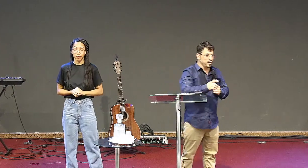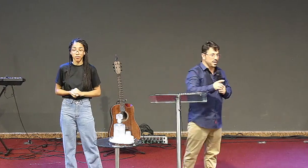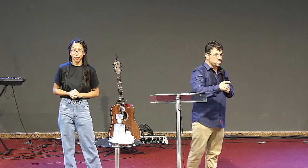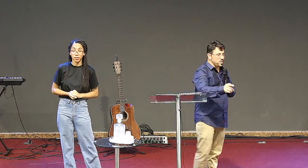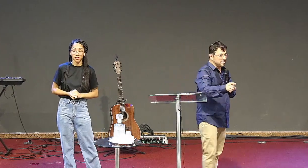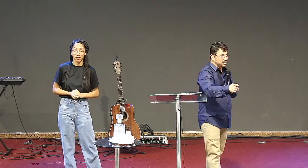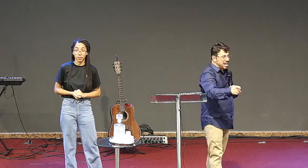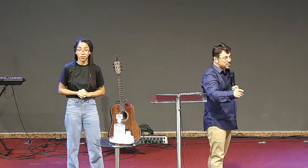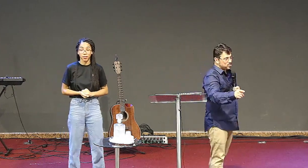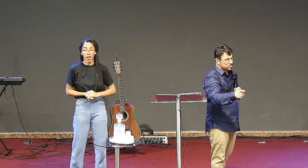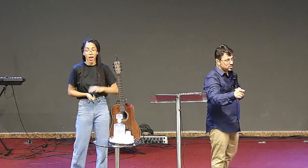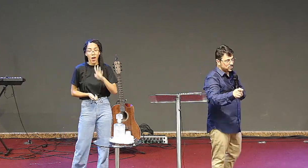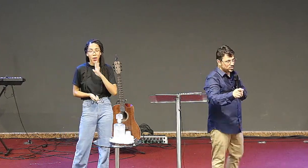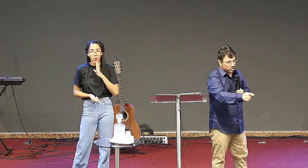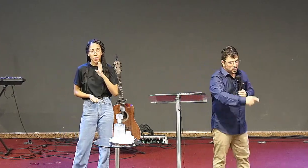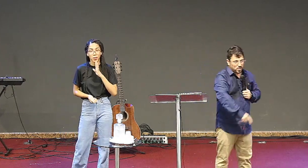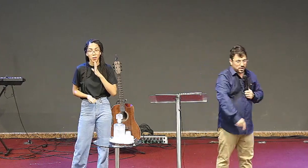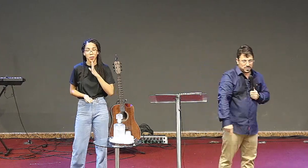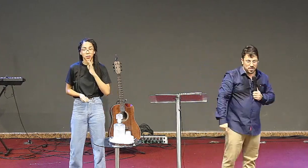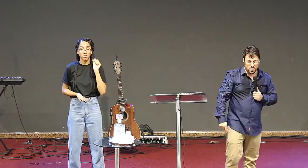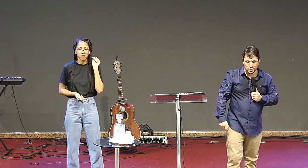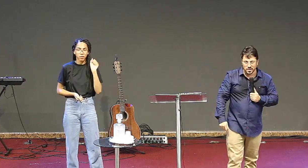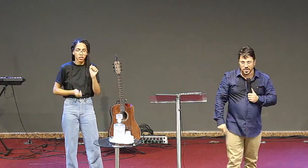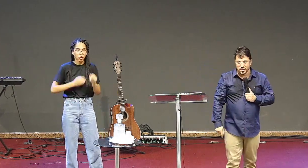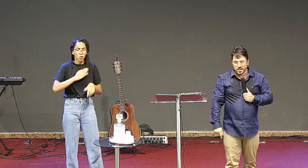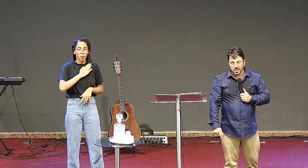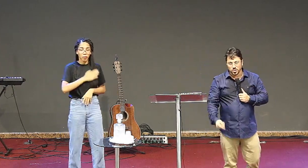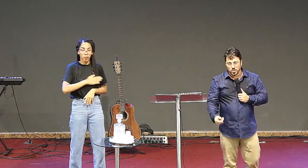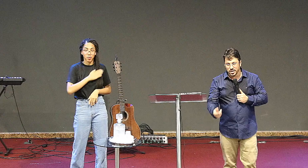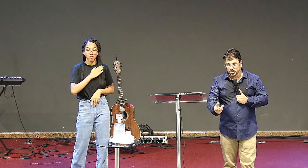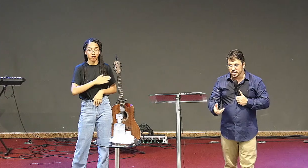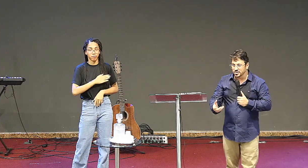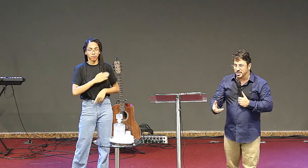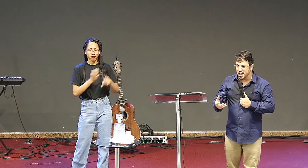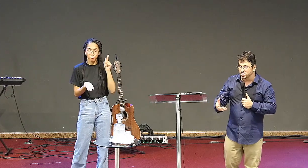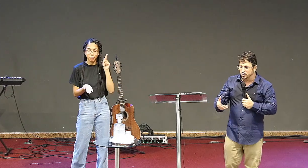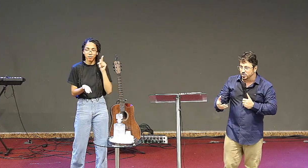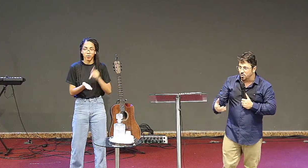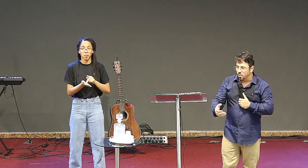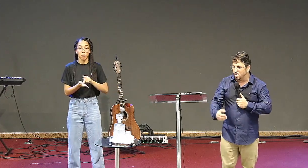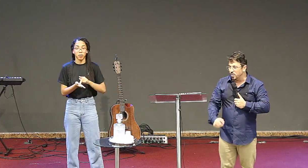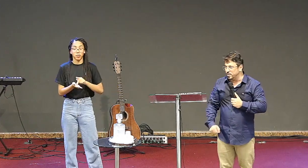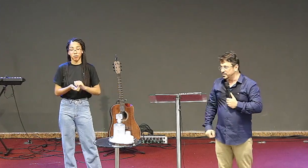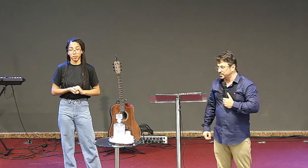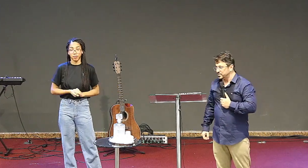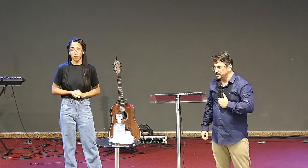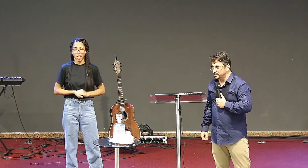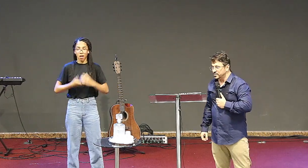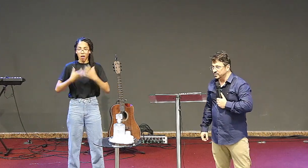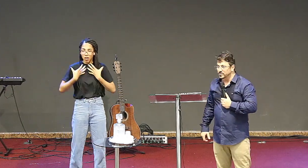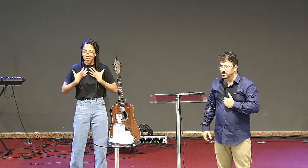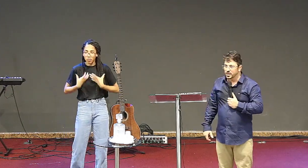eu conheço o cansaço do seu coração, eu conheço o cansaço do seu corpo,